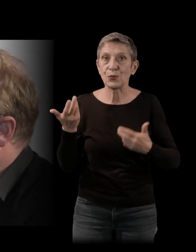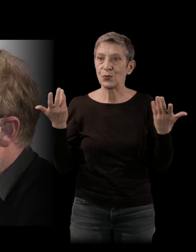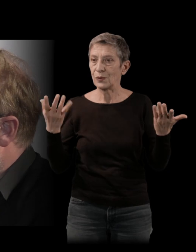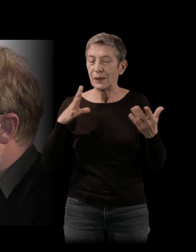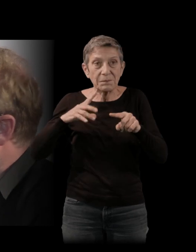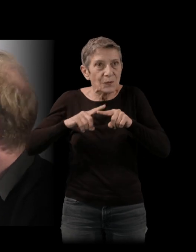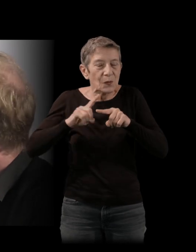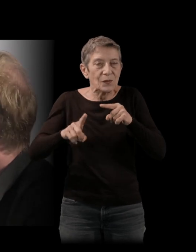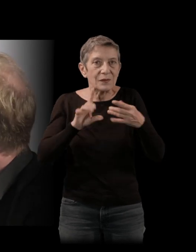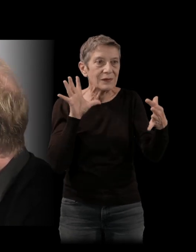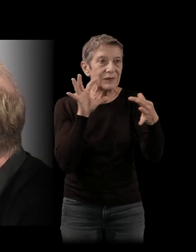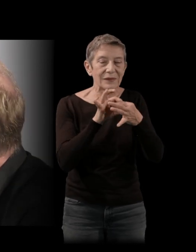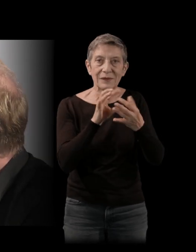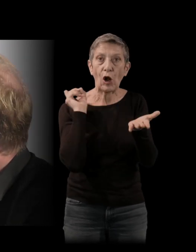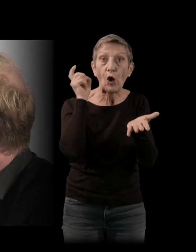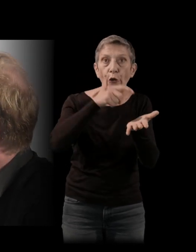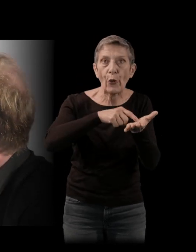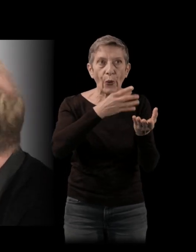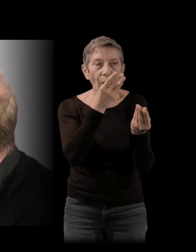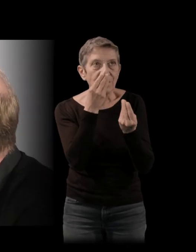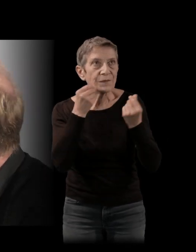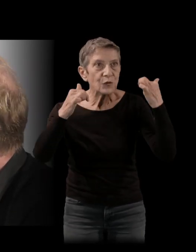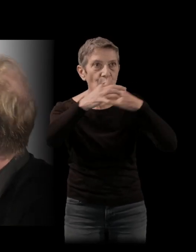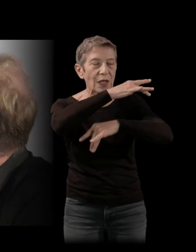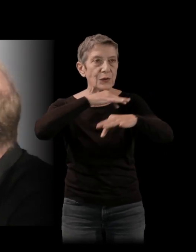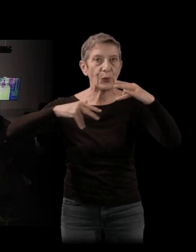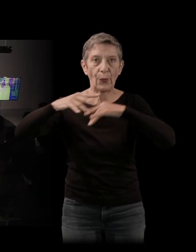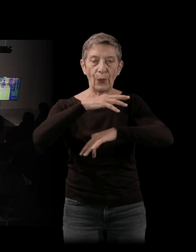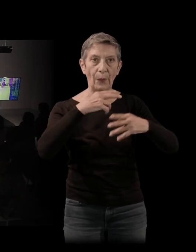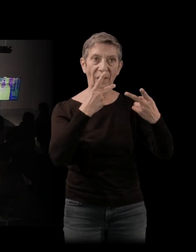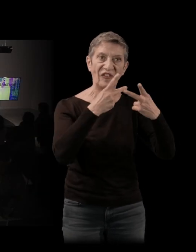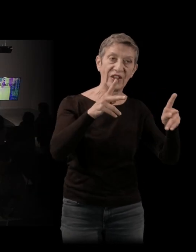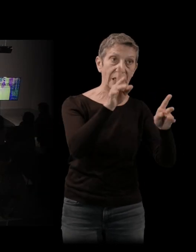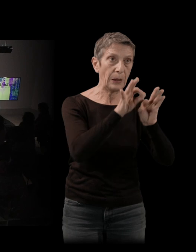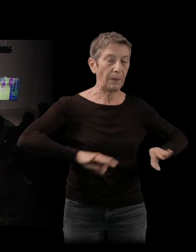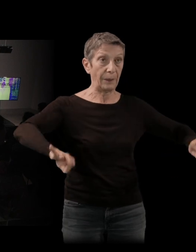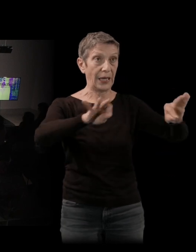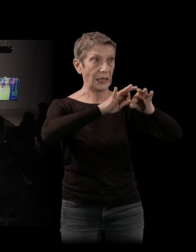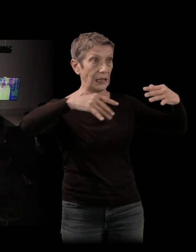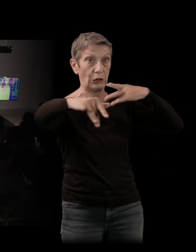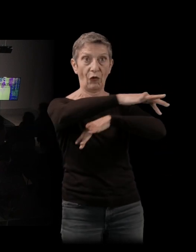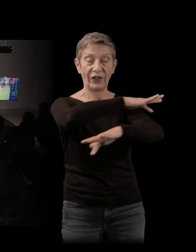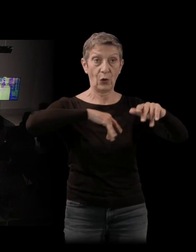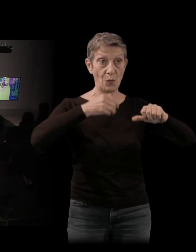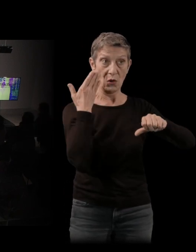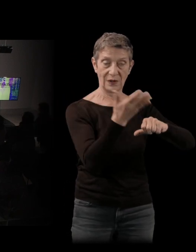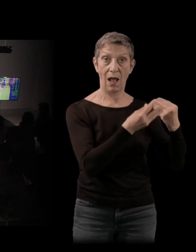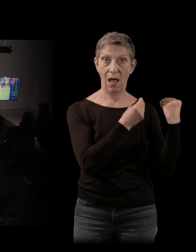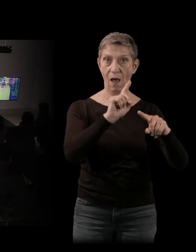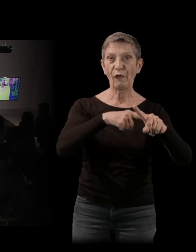ce pays, cette ville, cet environnement, en fait, crée le film. Comment est-ce que vous avez travaillé là-dessus pour rendre compte, justement, de